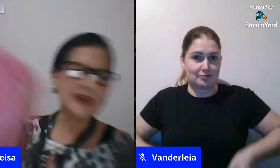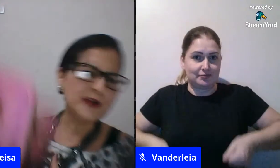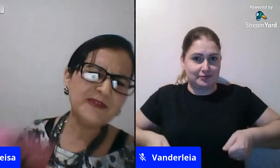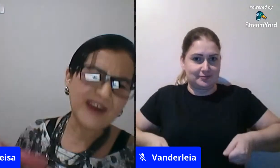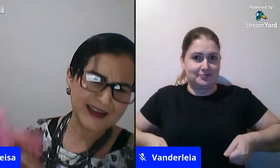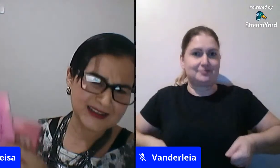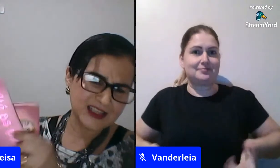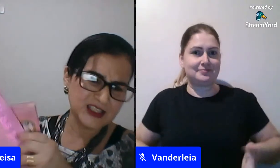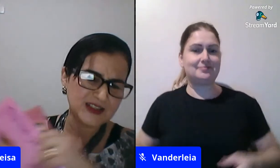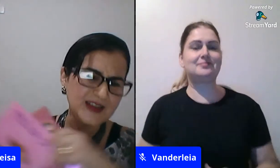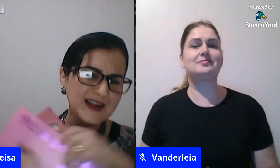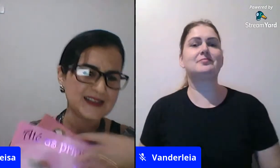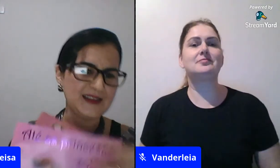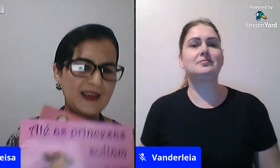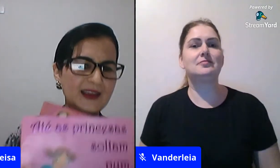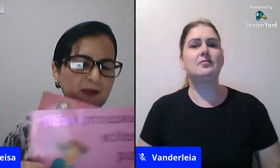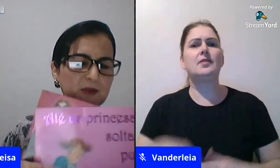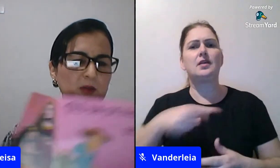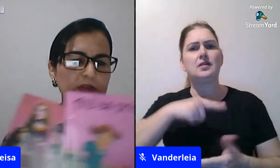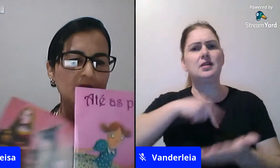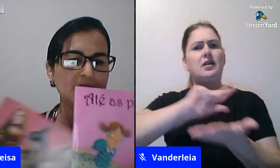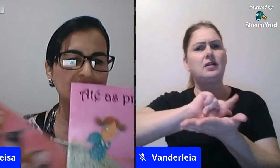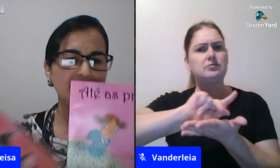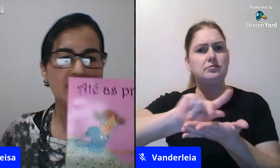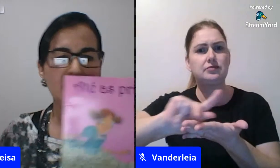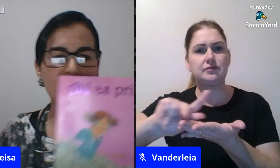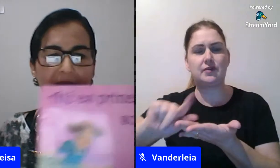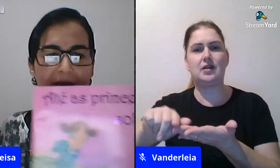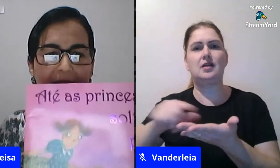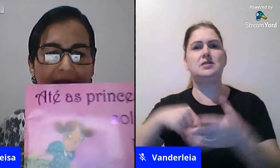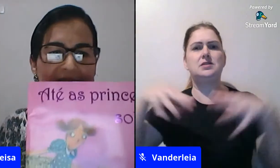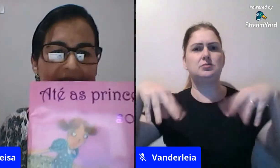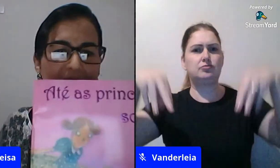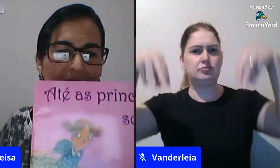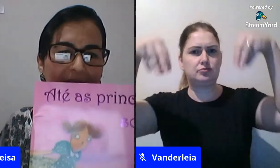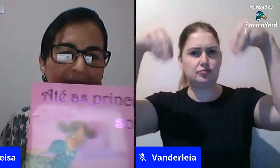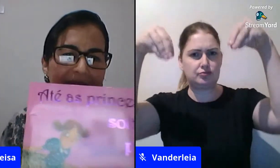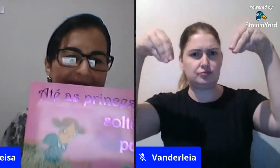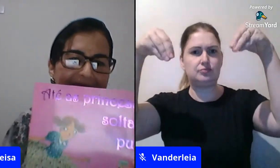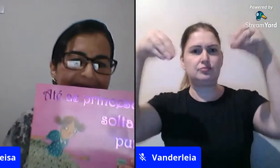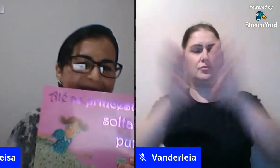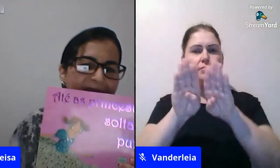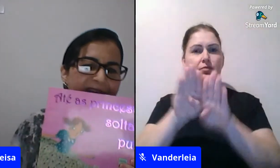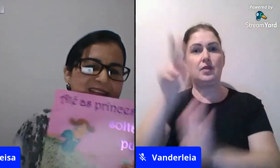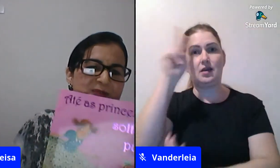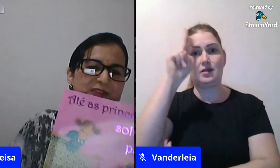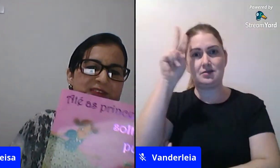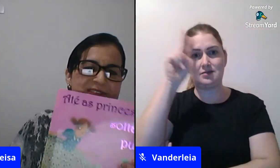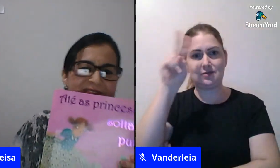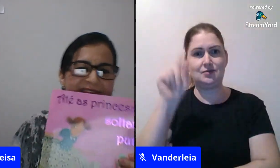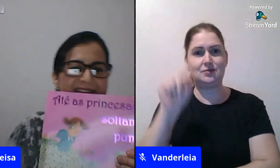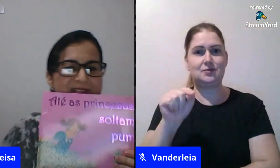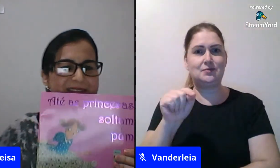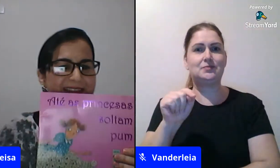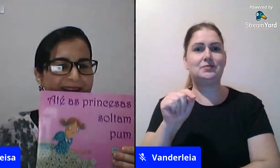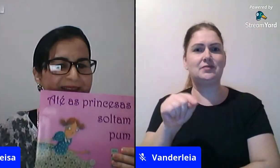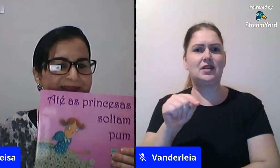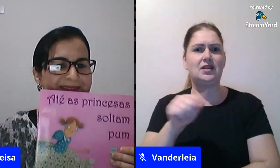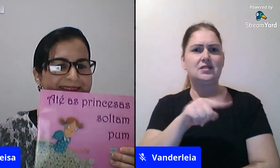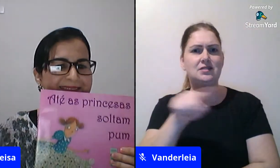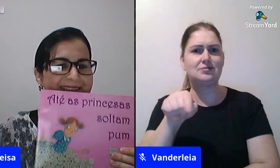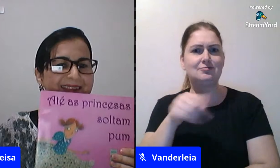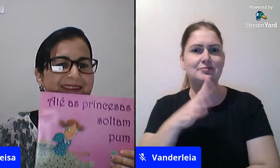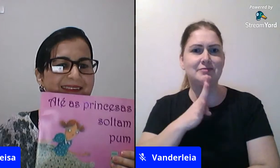eu tenho várias tá gente tem castelo tem um monte de coisa aí ó ó essa história eu acho que as professoras conhecem do